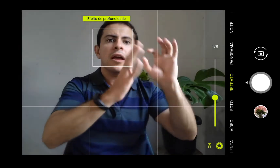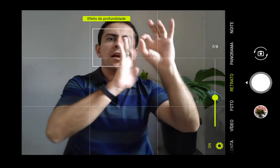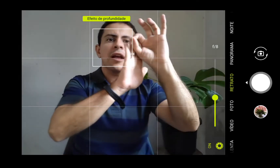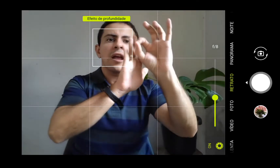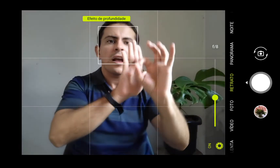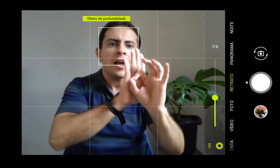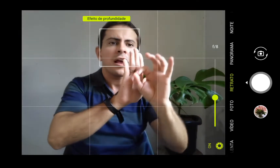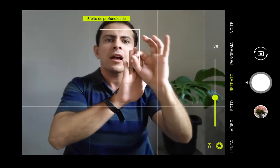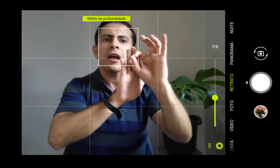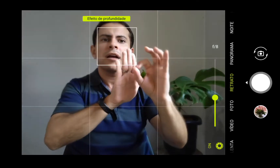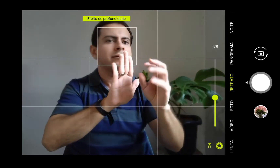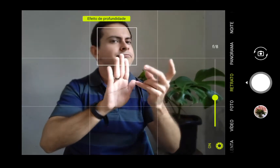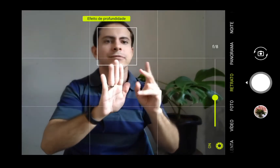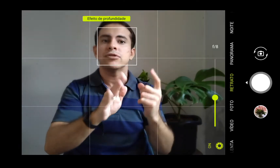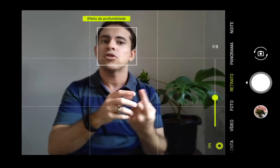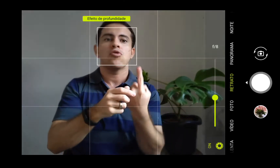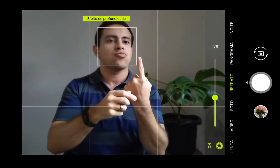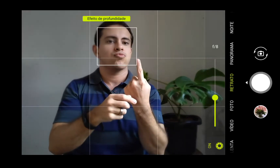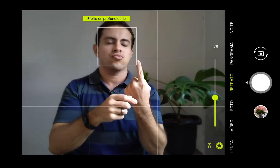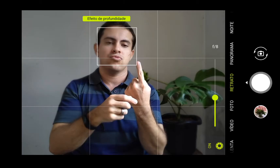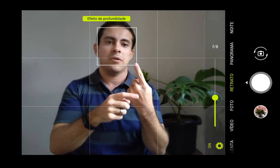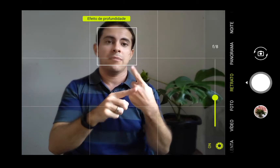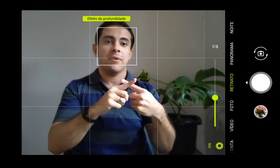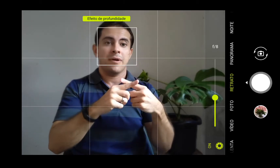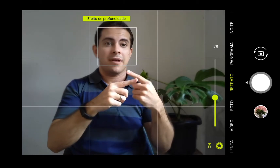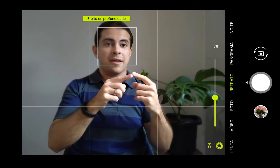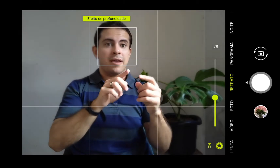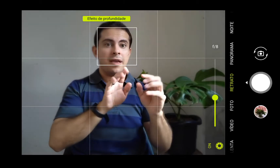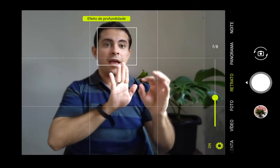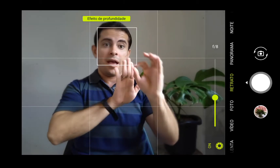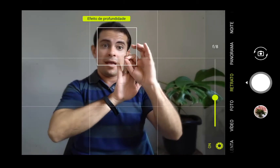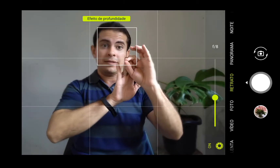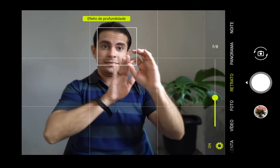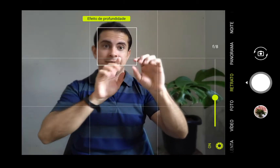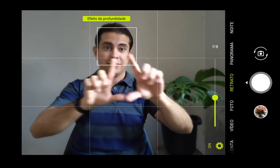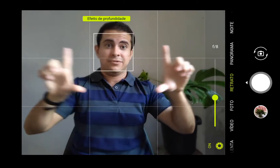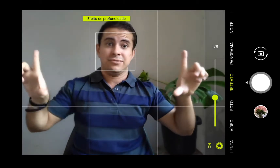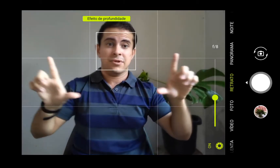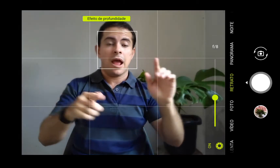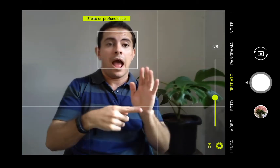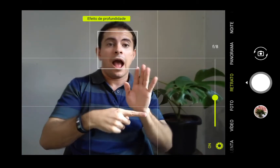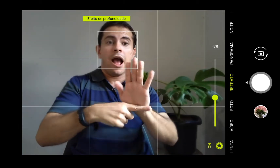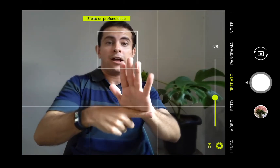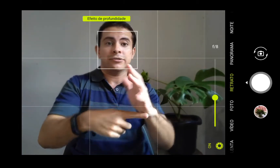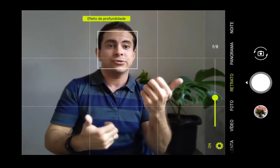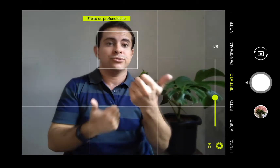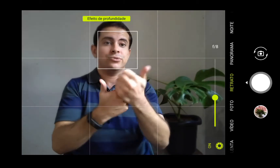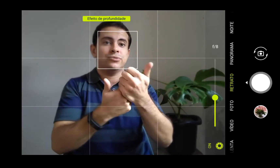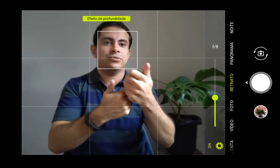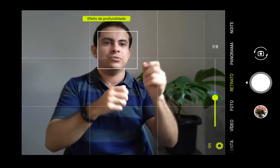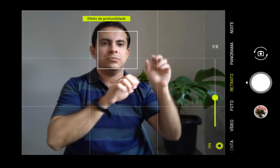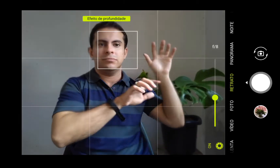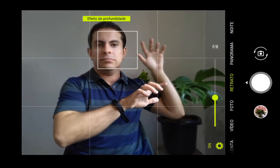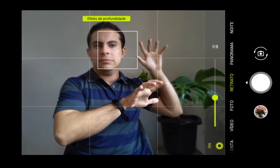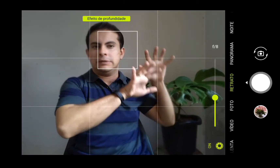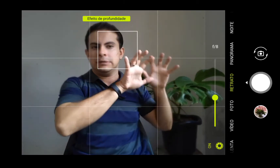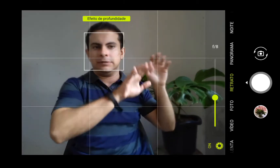a outra vai auxiliar para fazer o modo profundidade, né, o efeito retrato. Aqui o modo panorama,